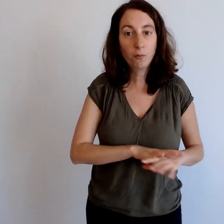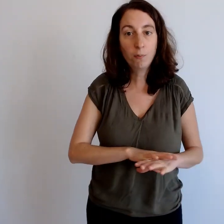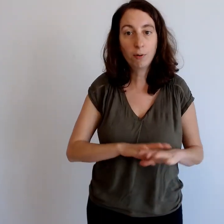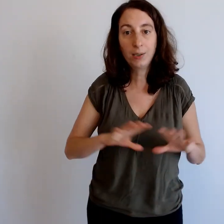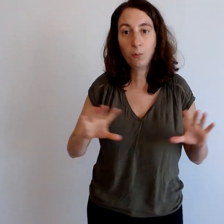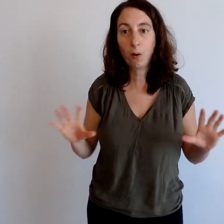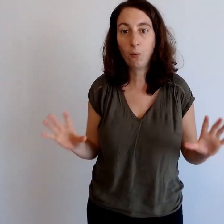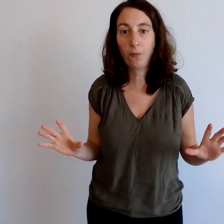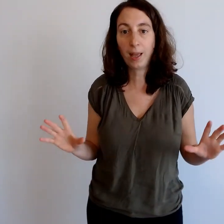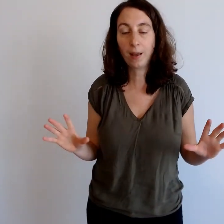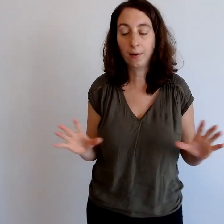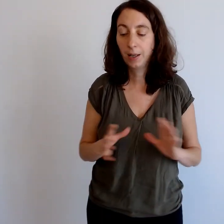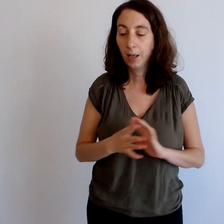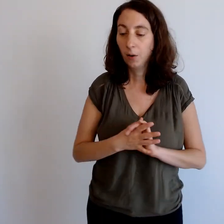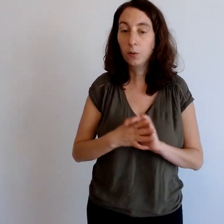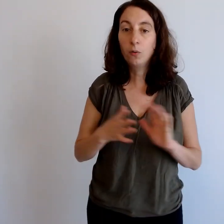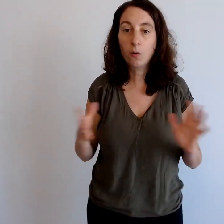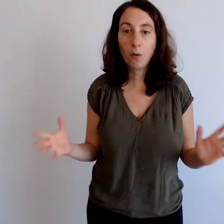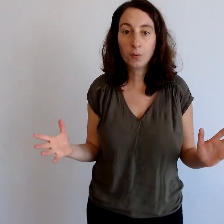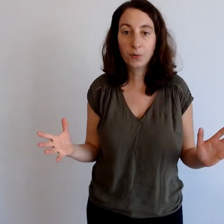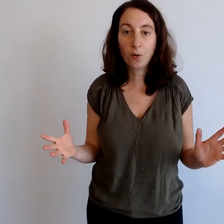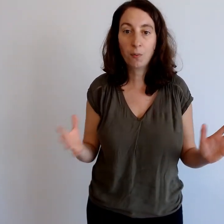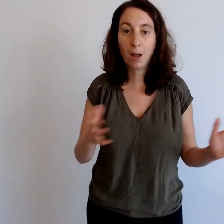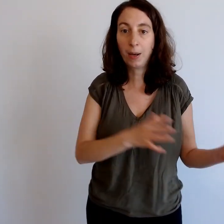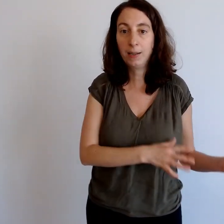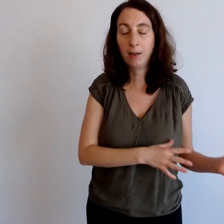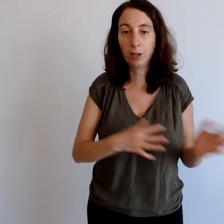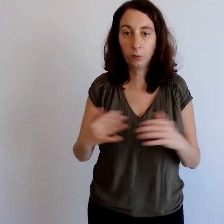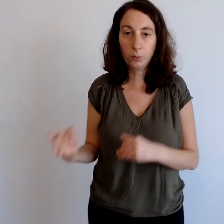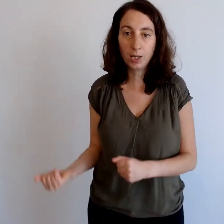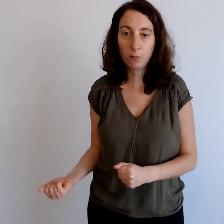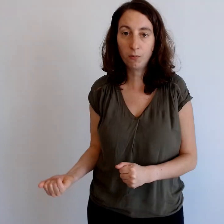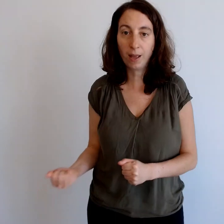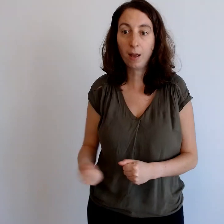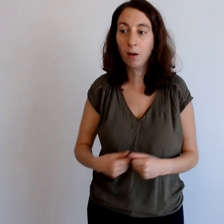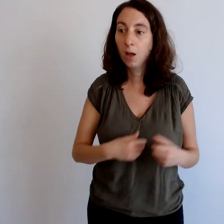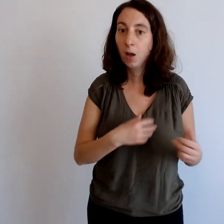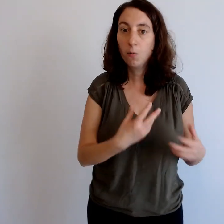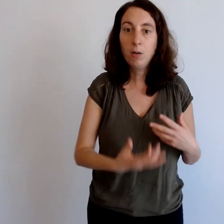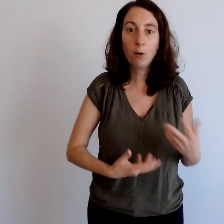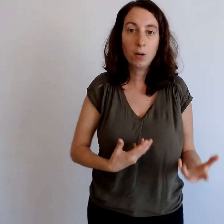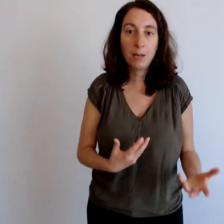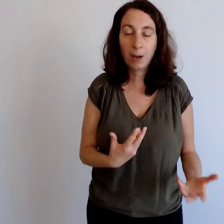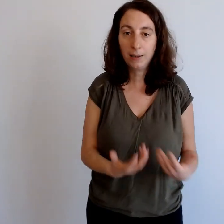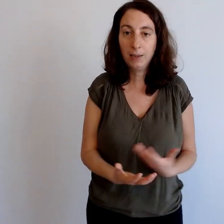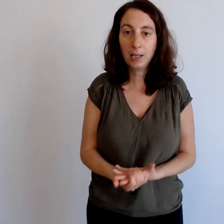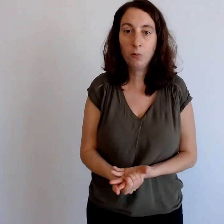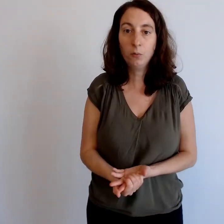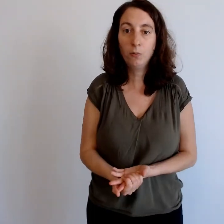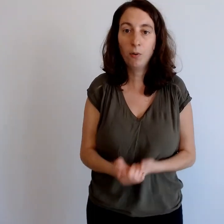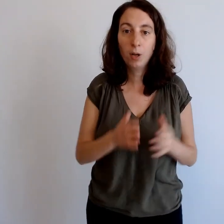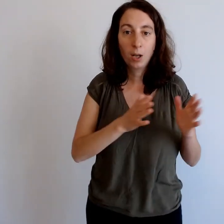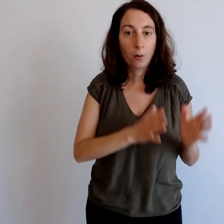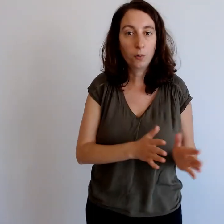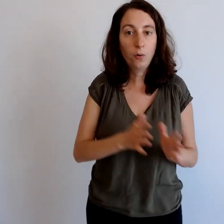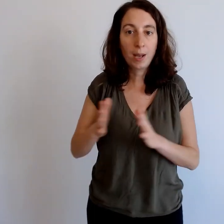pourrez soit refaire dans leur ensemble après les avoir tous découverts, ou les pratiquer de nouveau de manière